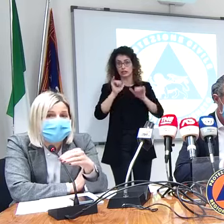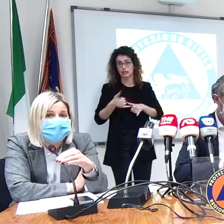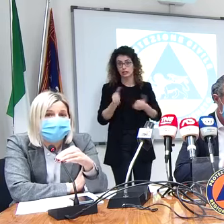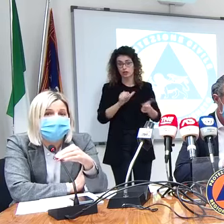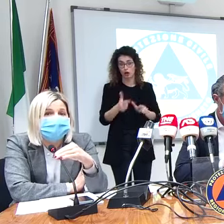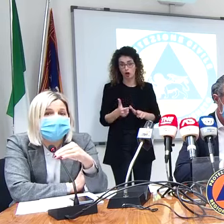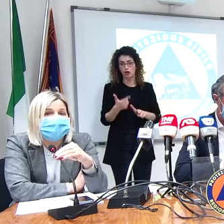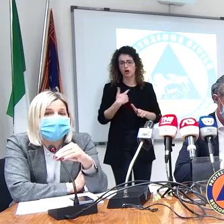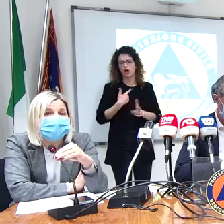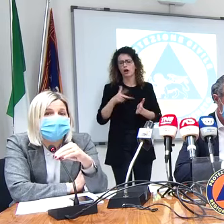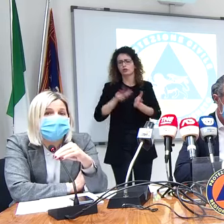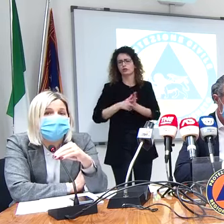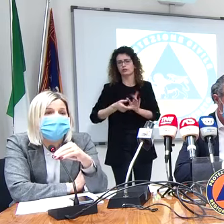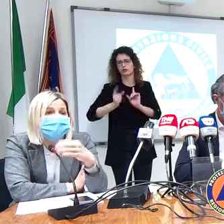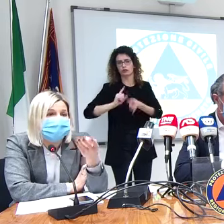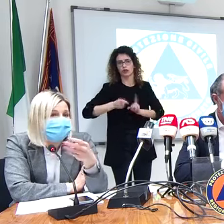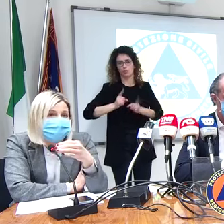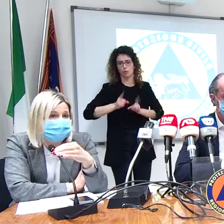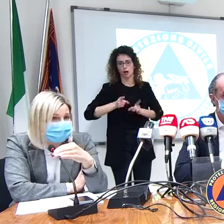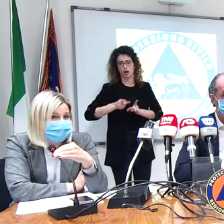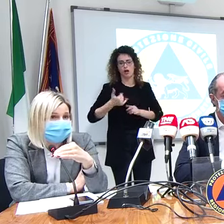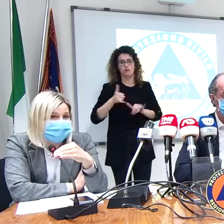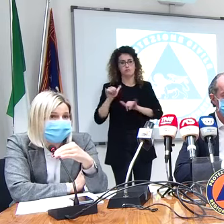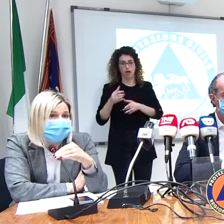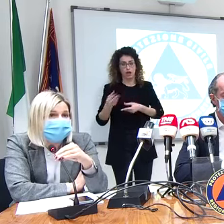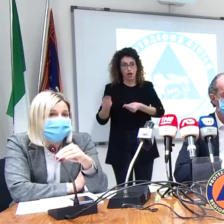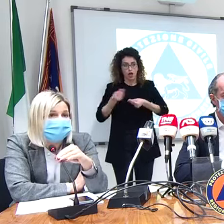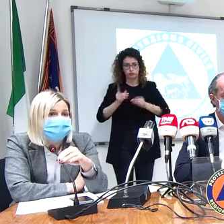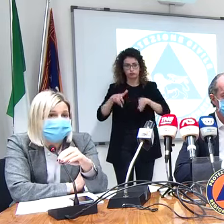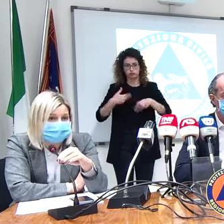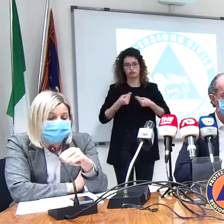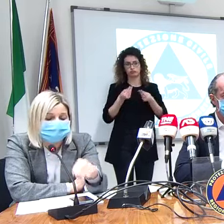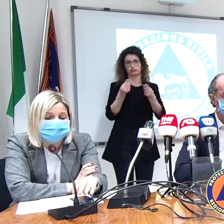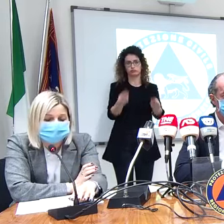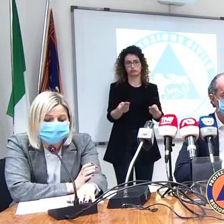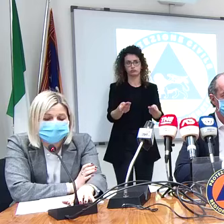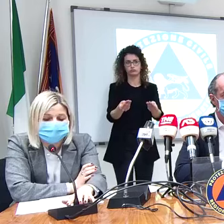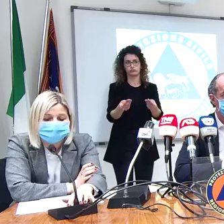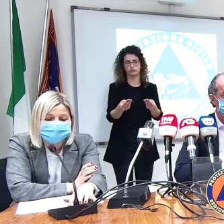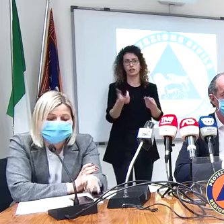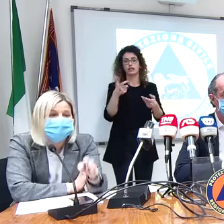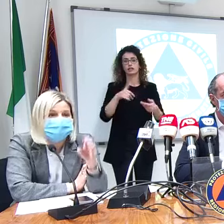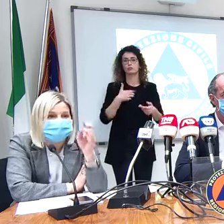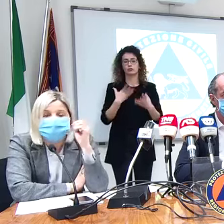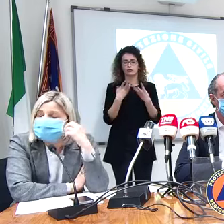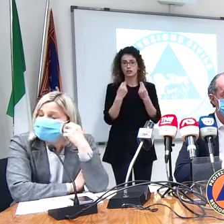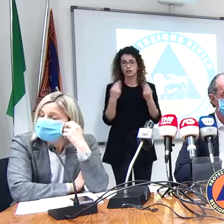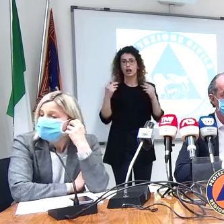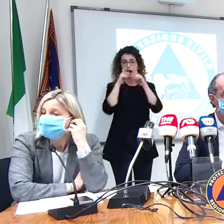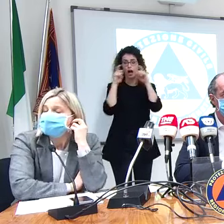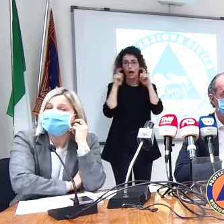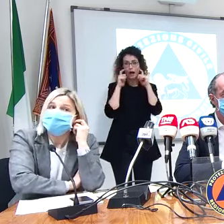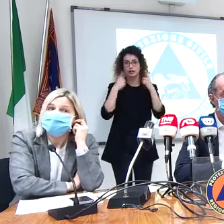appena abbiamo le informazioni ve le diamo sì perché ce ne sono veramente tante in circolazione